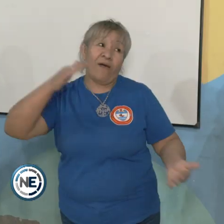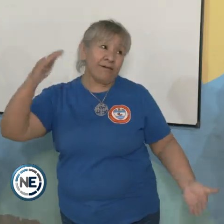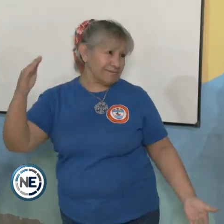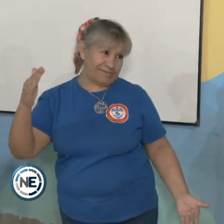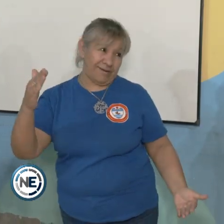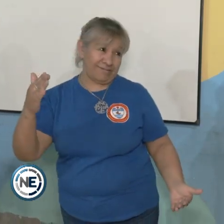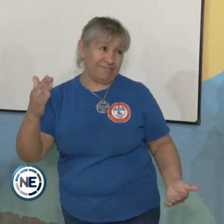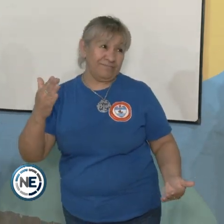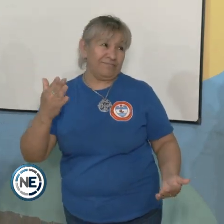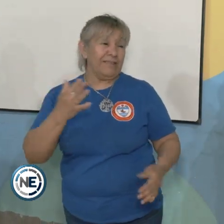aprender.